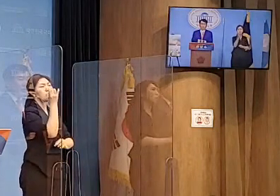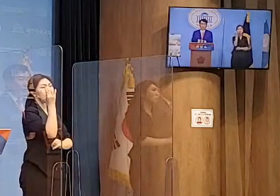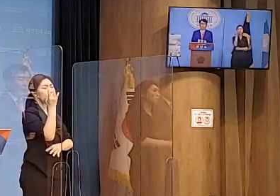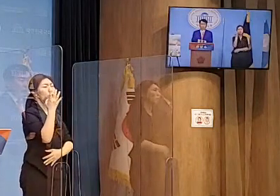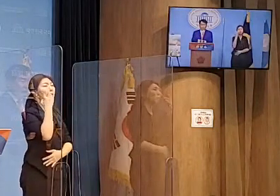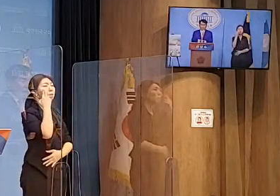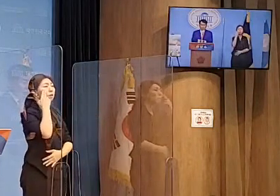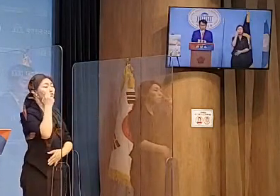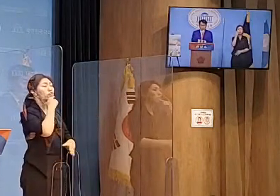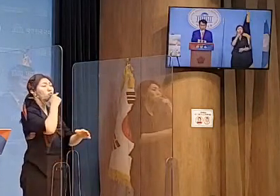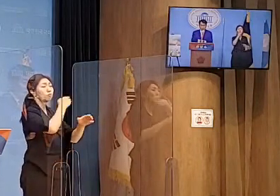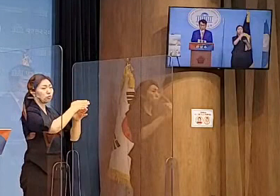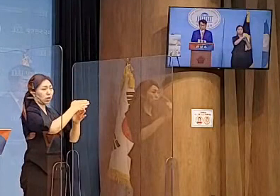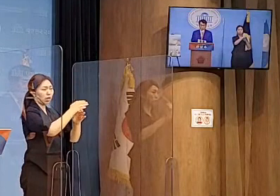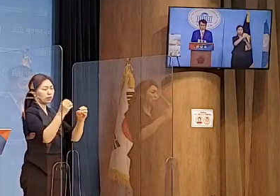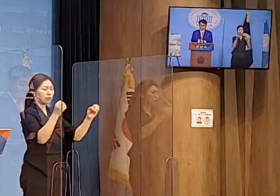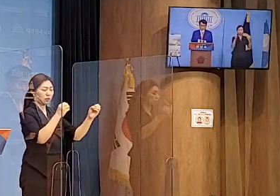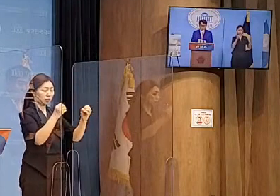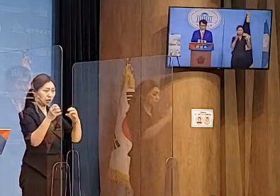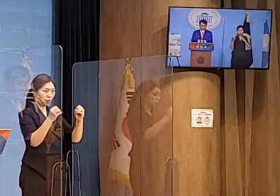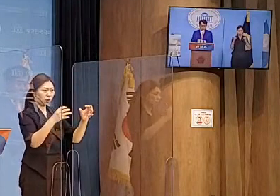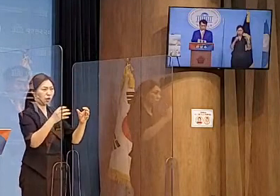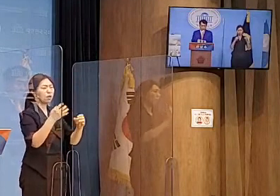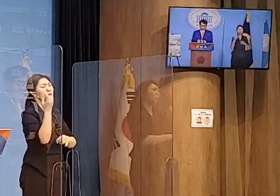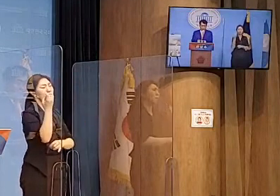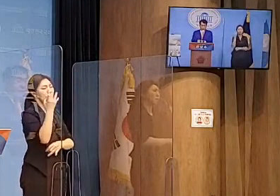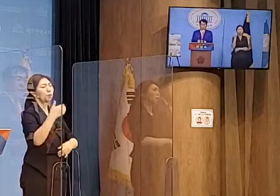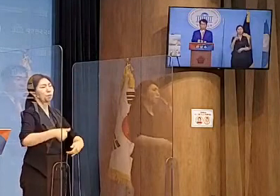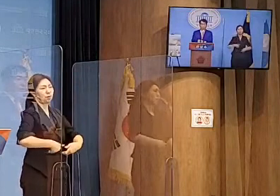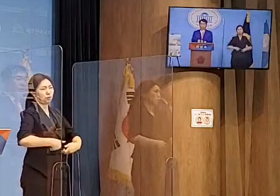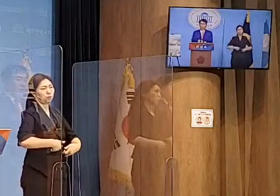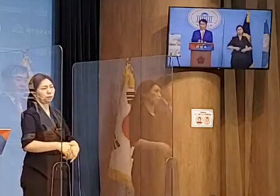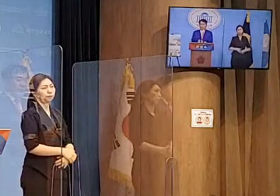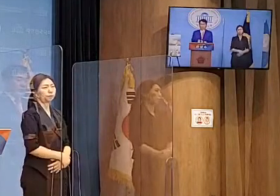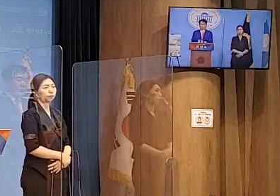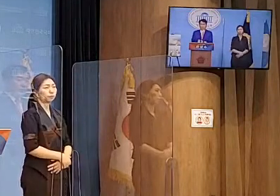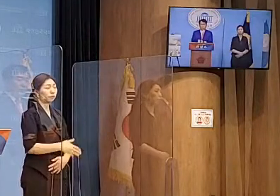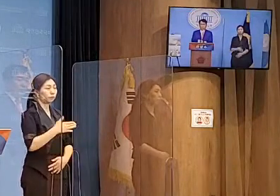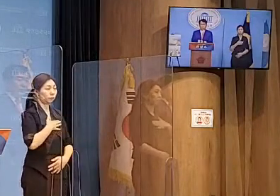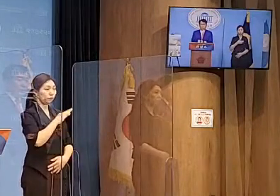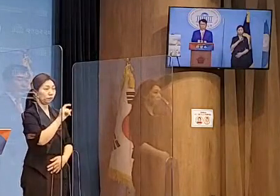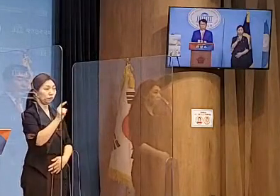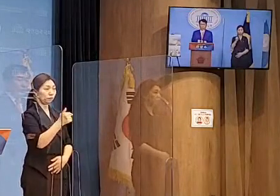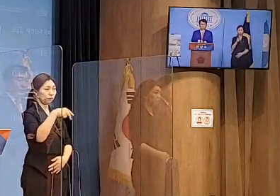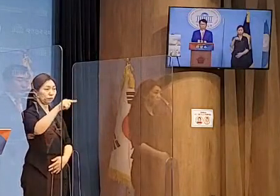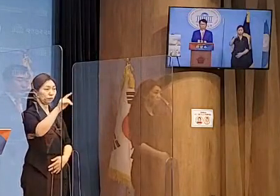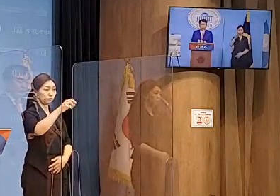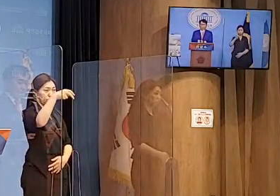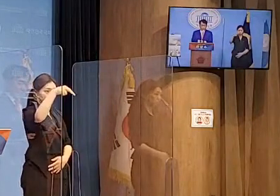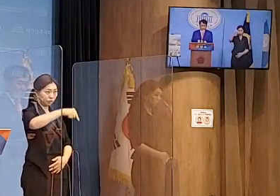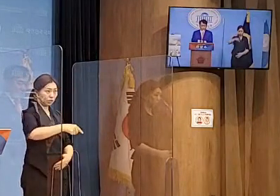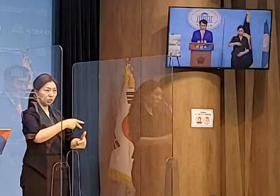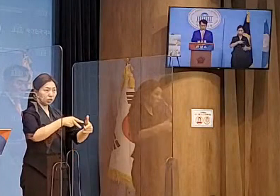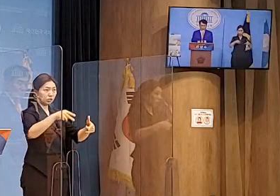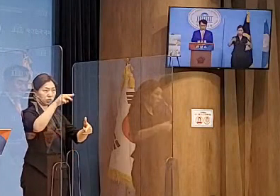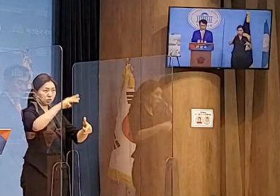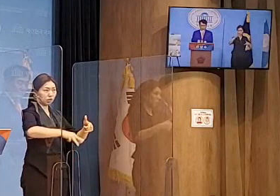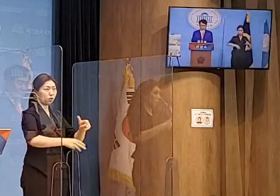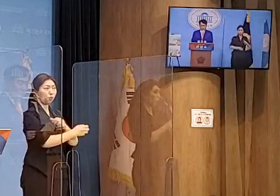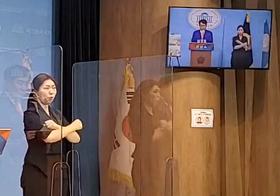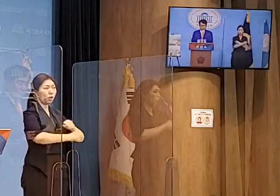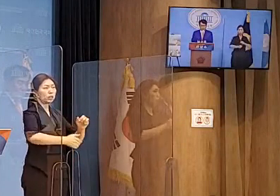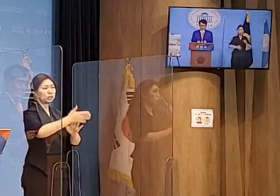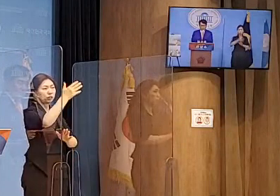되어야 할 것입니다. 저 안상수는 인천광역시장 시절